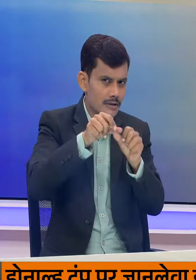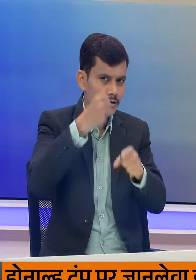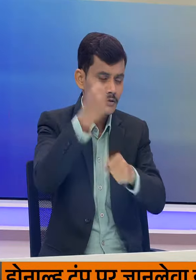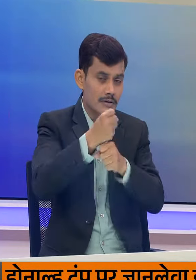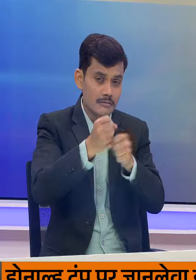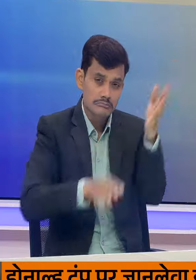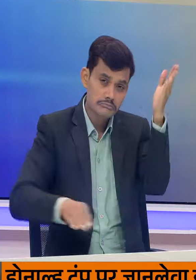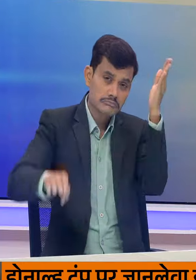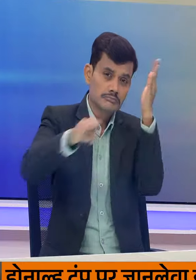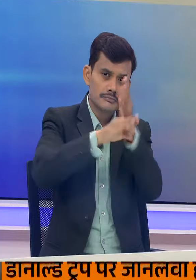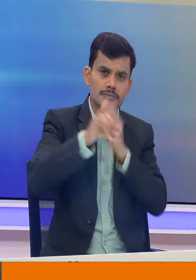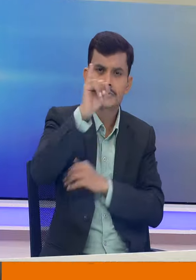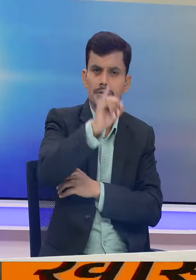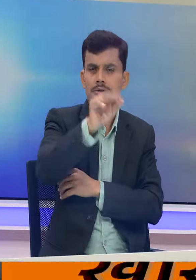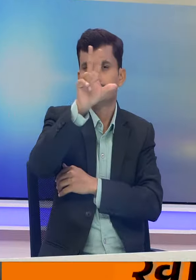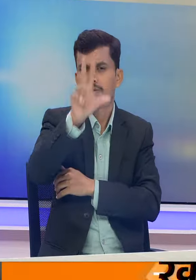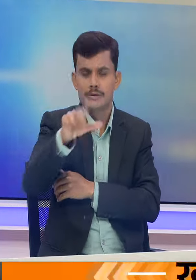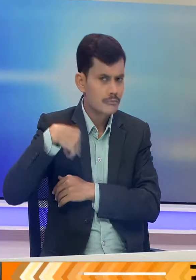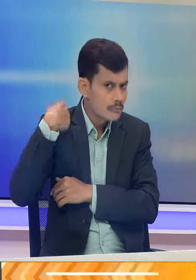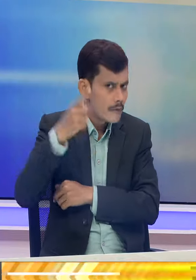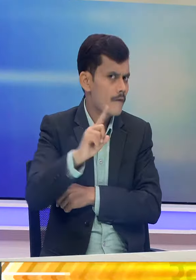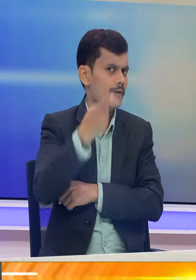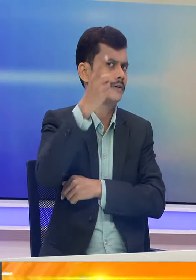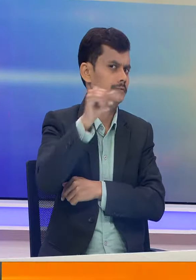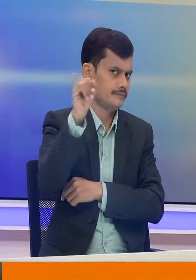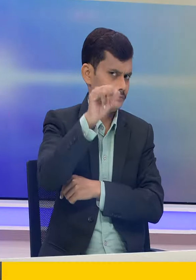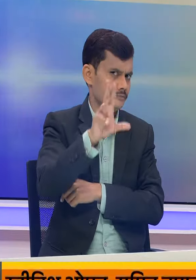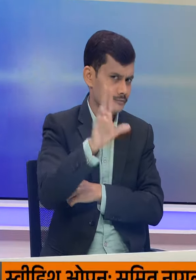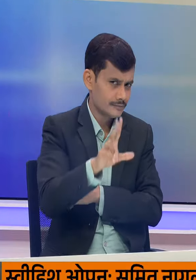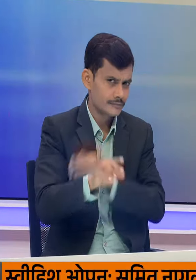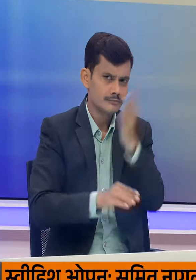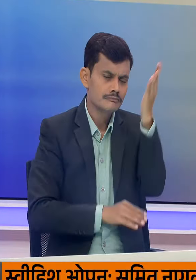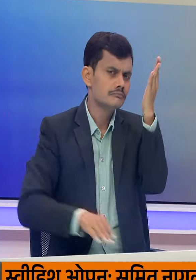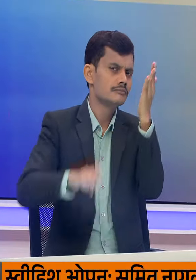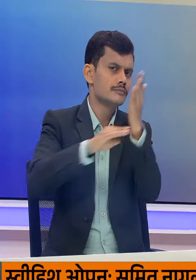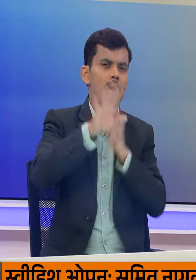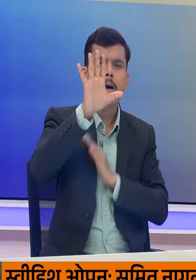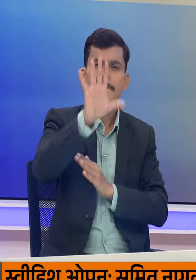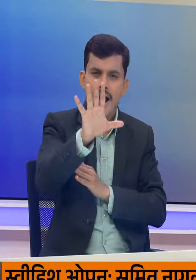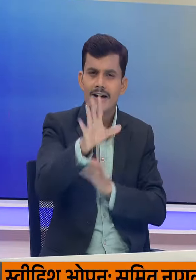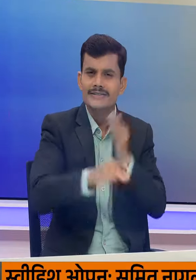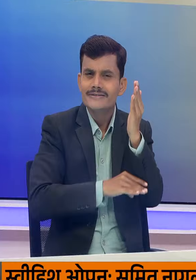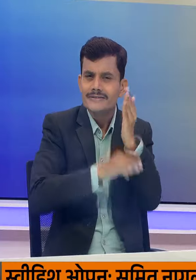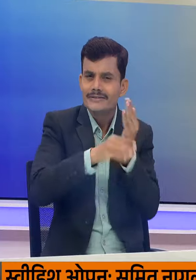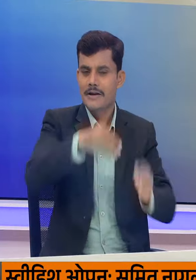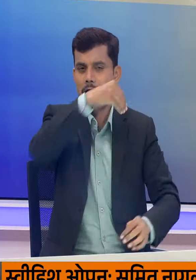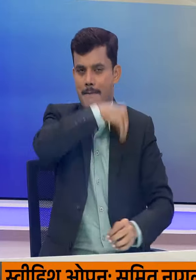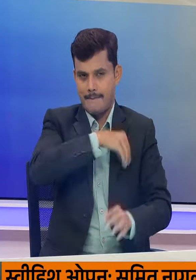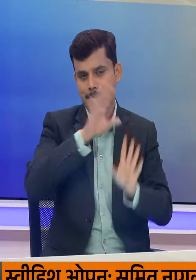सरुषेच असठवी स्थान पर पहुँच के उन्हें पाच स्थान का फाइदा हुआ है